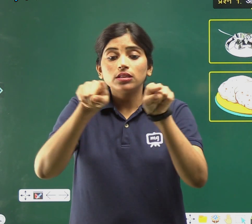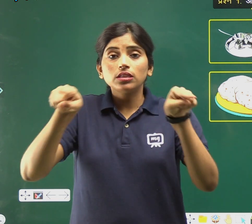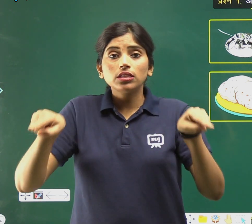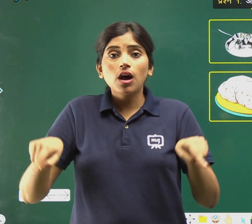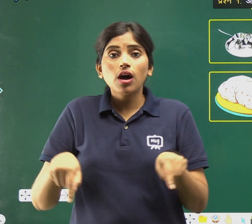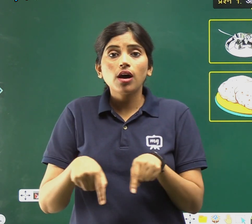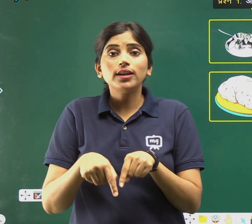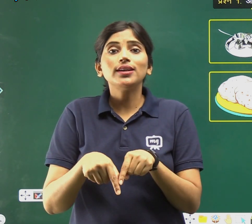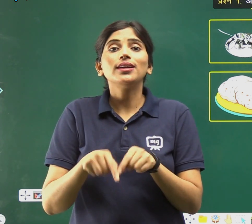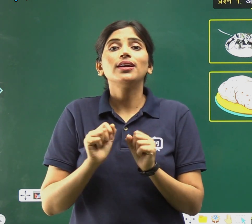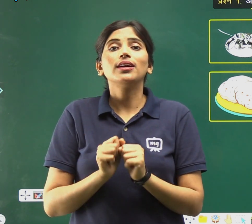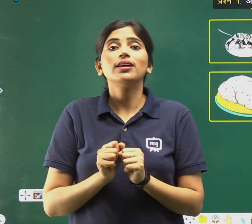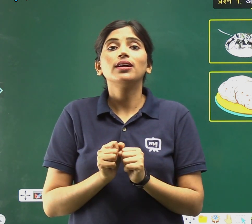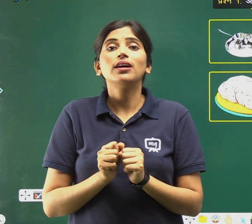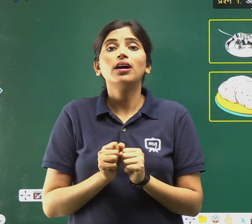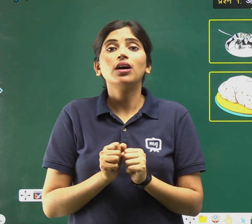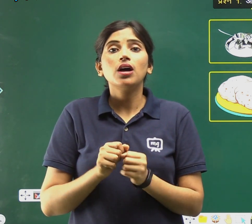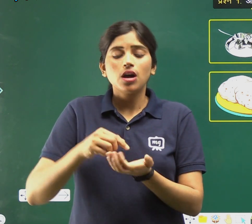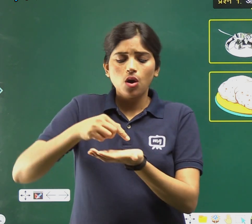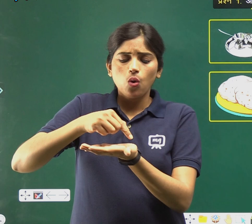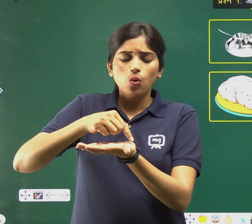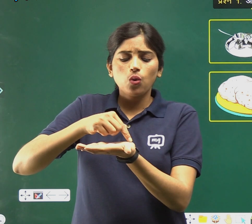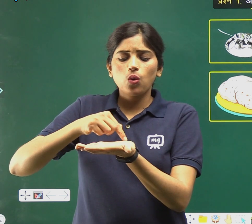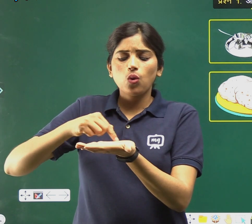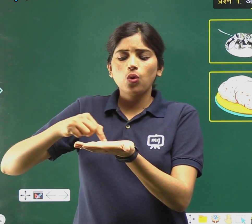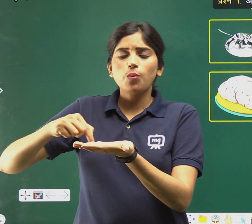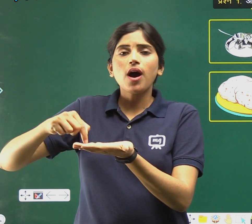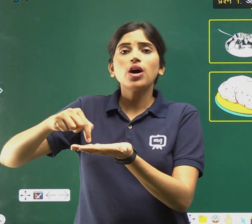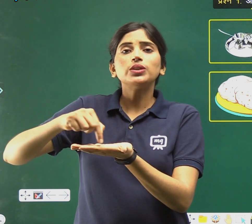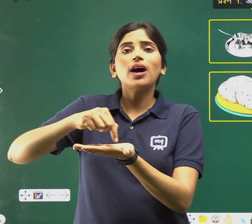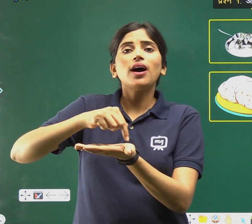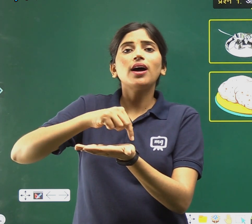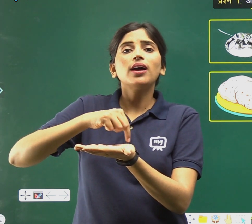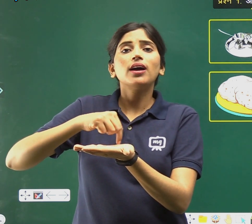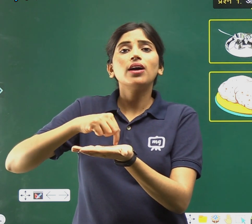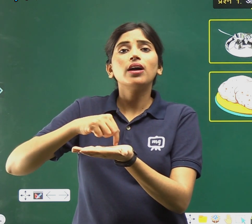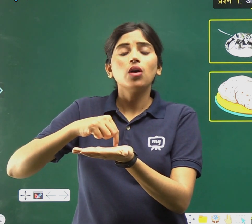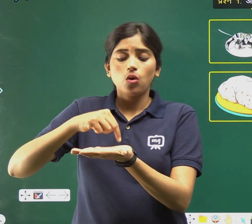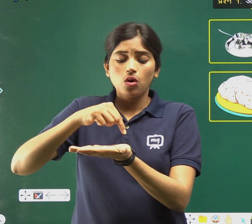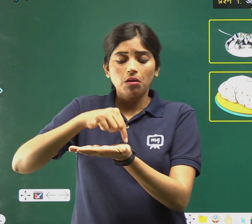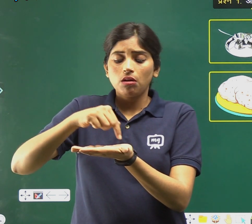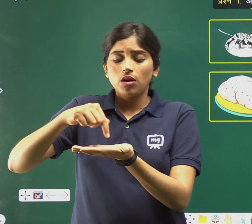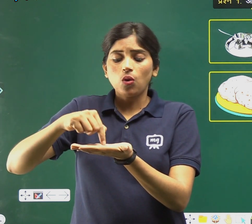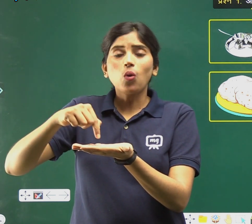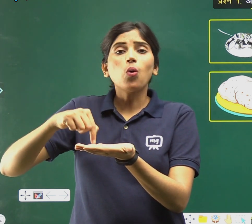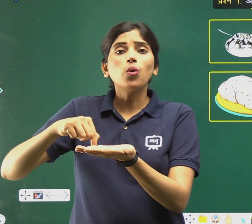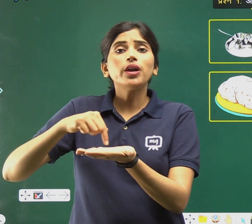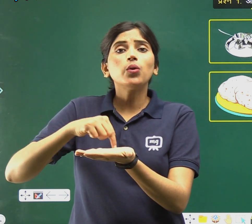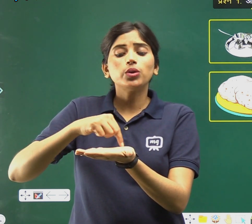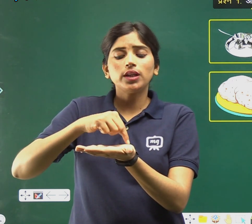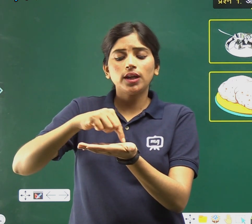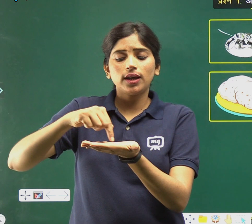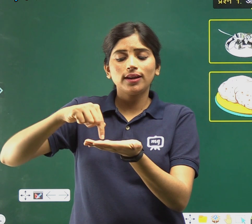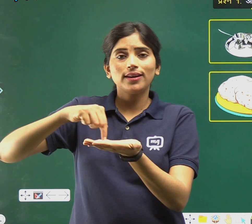के गुमावदार, कोने होते हैं?